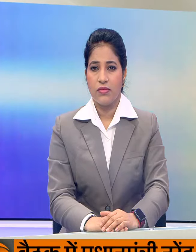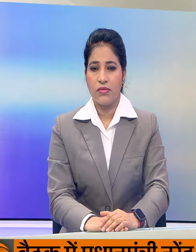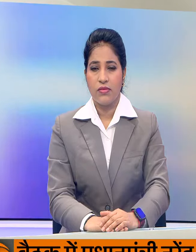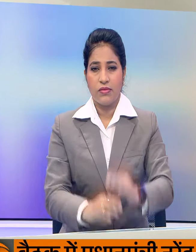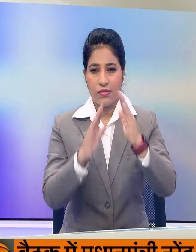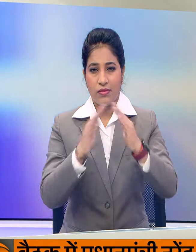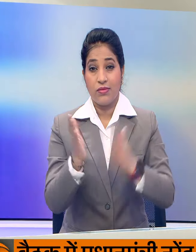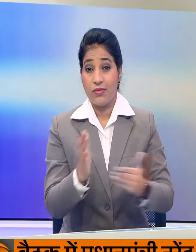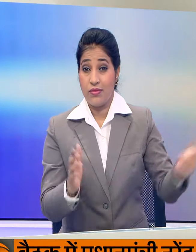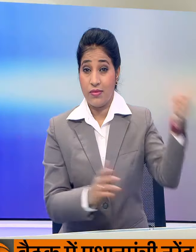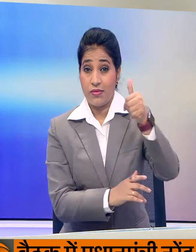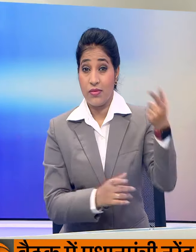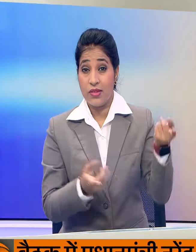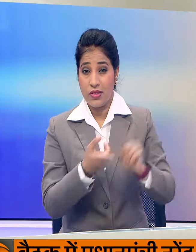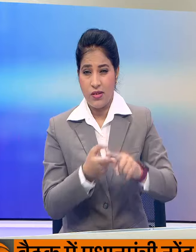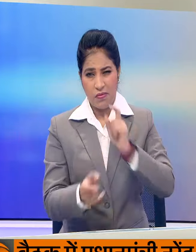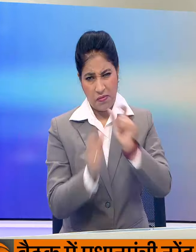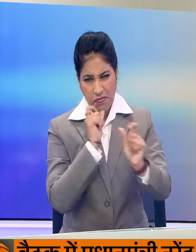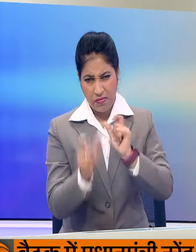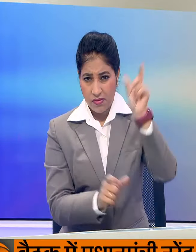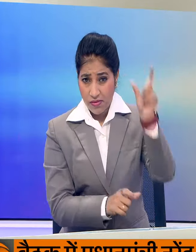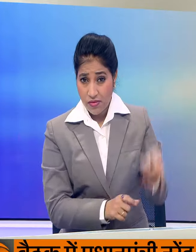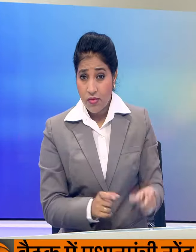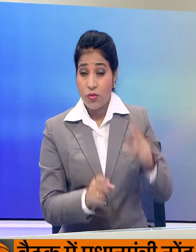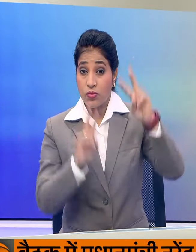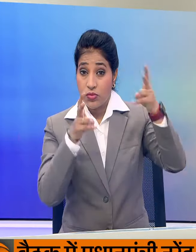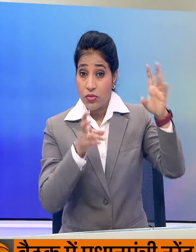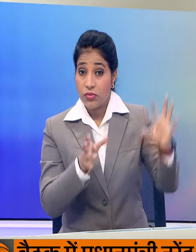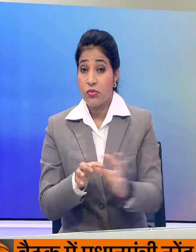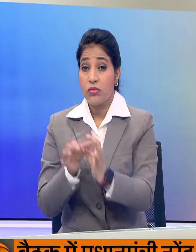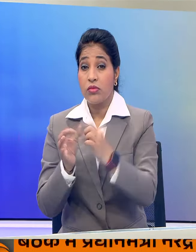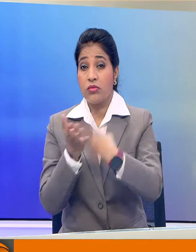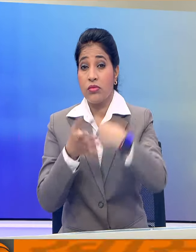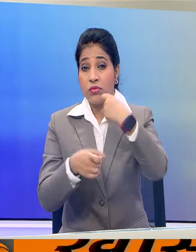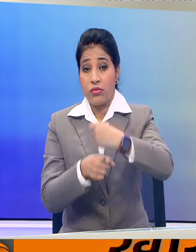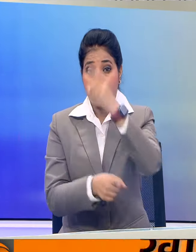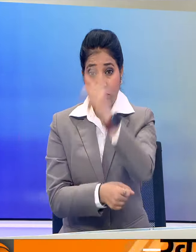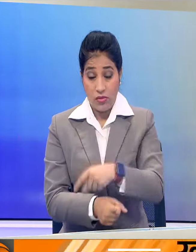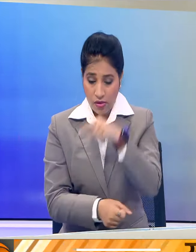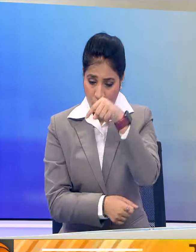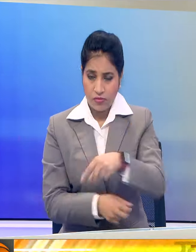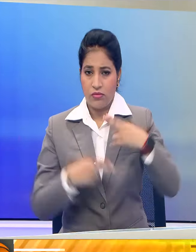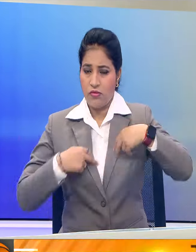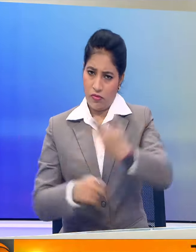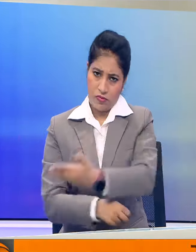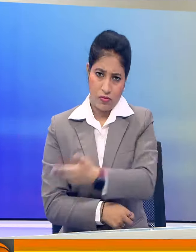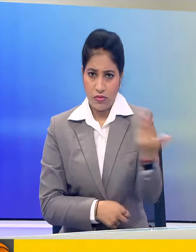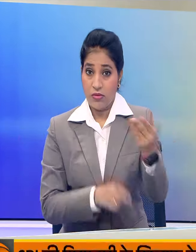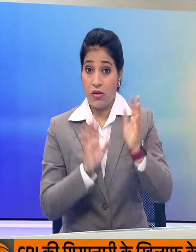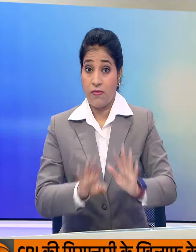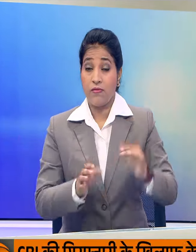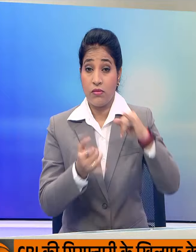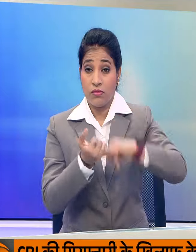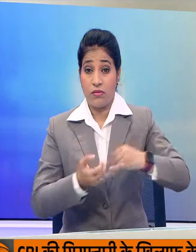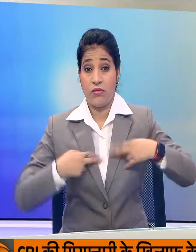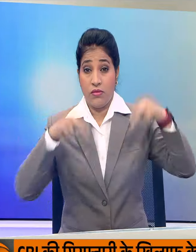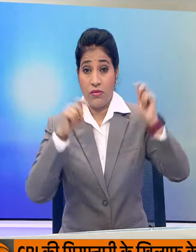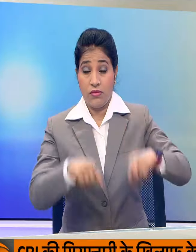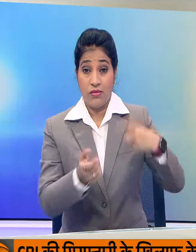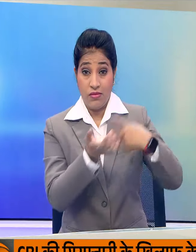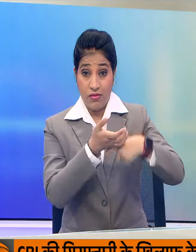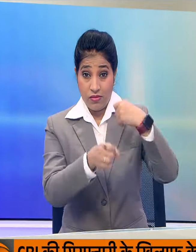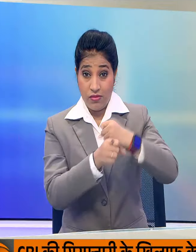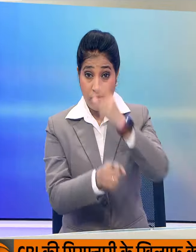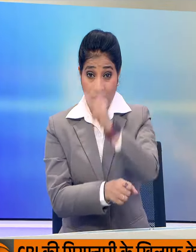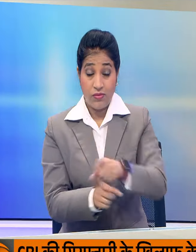अमित शाह पर आपत्ती जनक टिपणी के मामले में राहूल गांधी की आज पेशी होगी सुल्तानपूर कोट ने राहूल गांधी